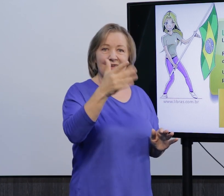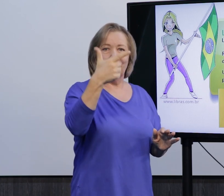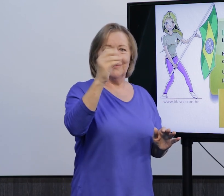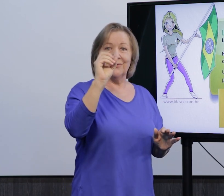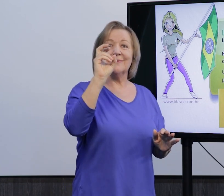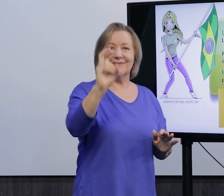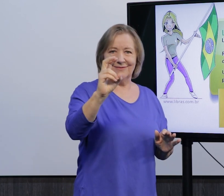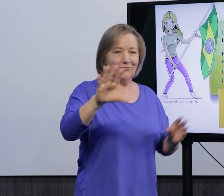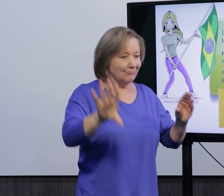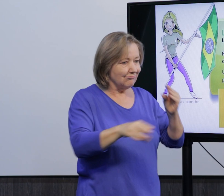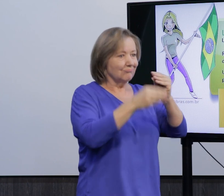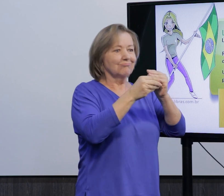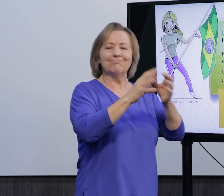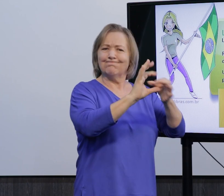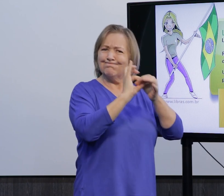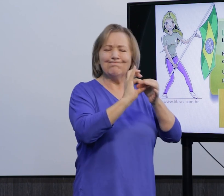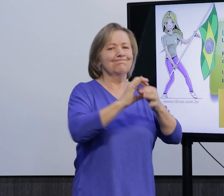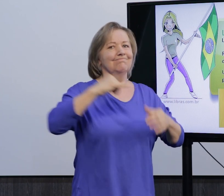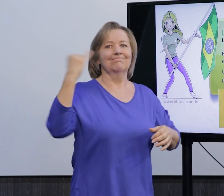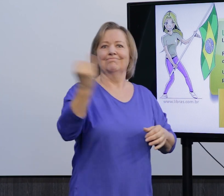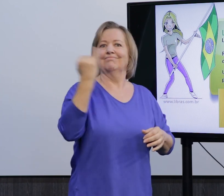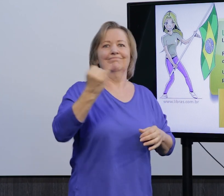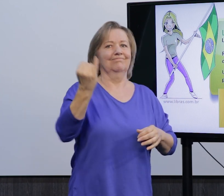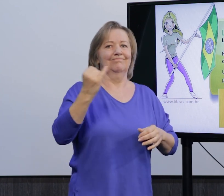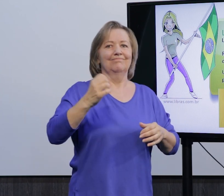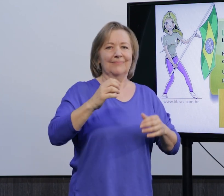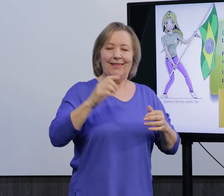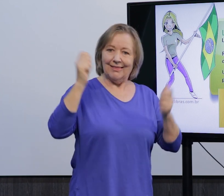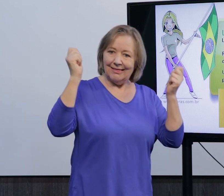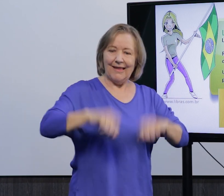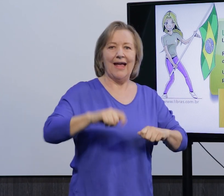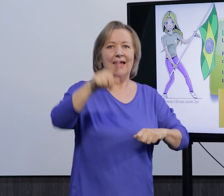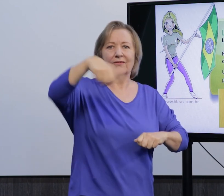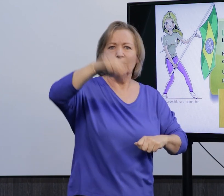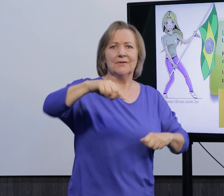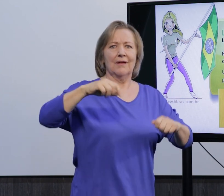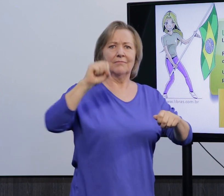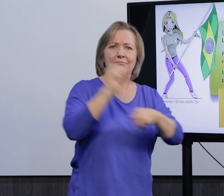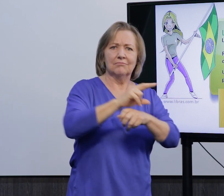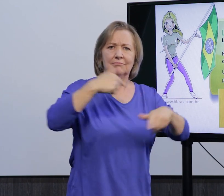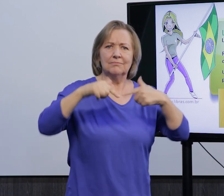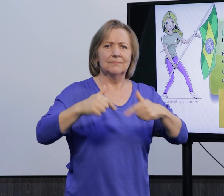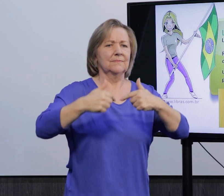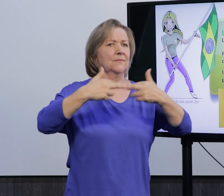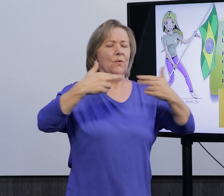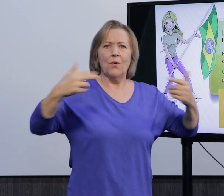2005, que é muito importante, né? Que dá a possibilidade de vagas de emprego, a